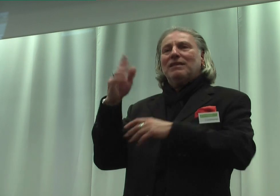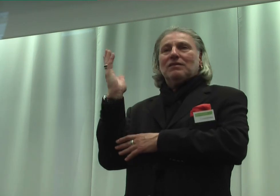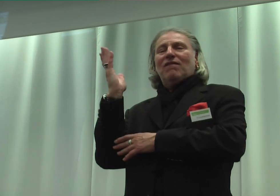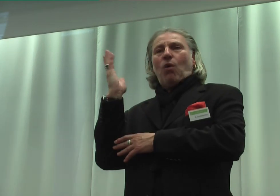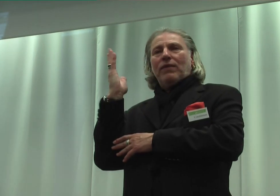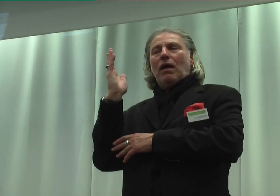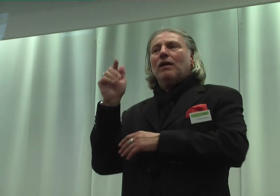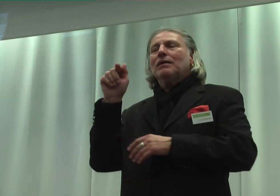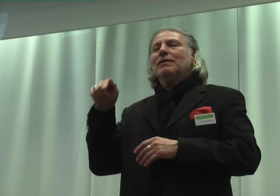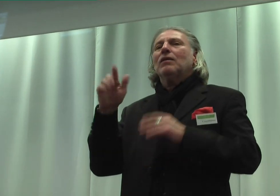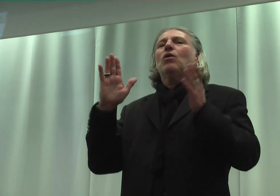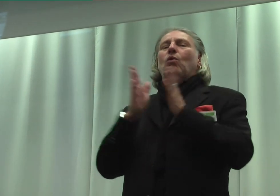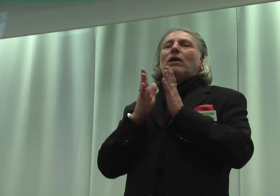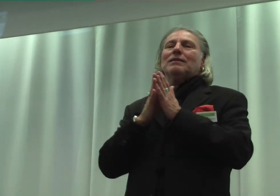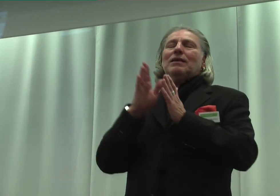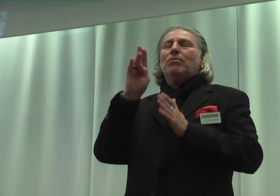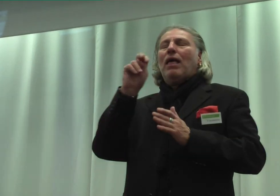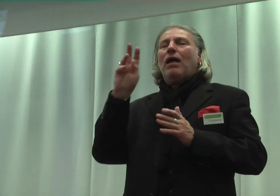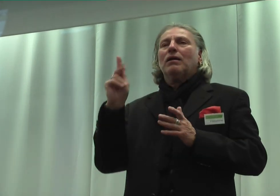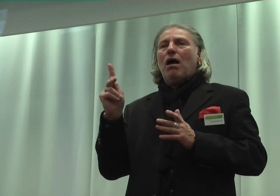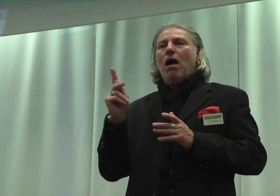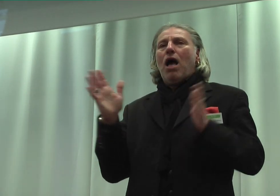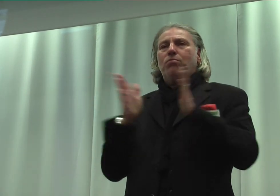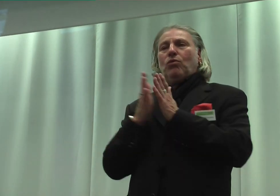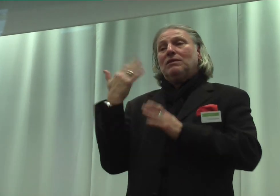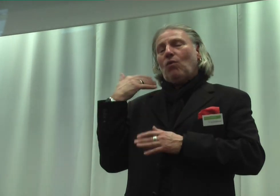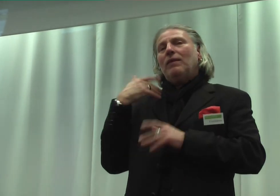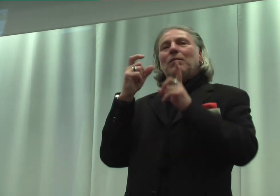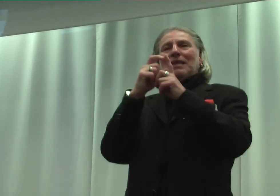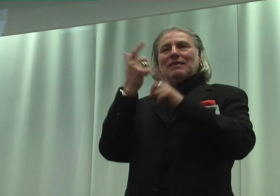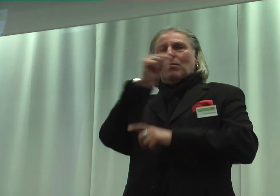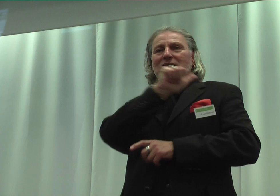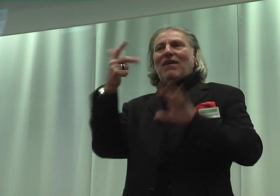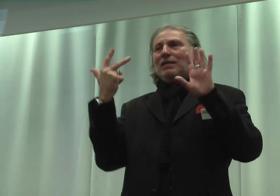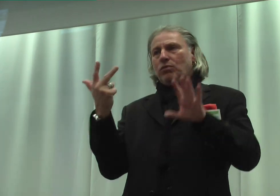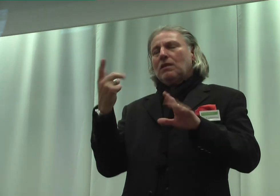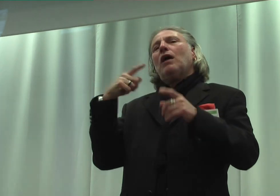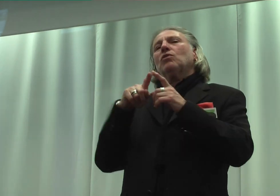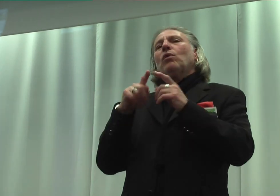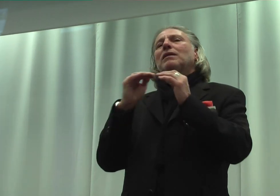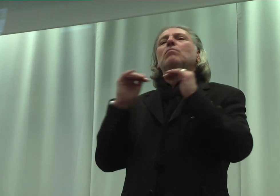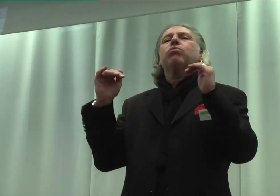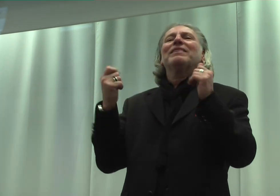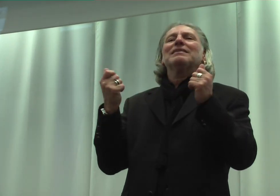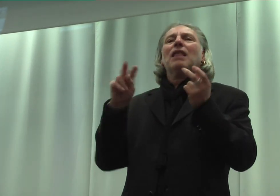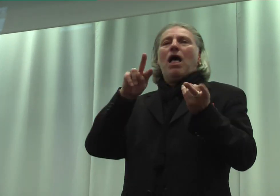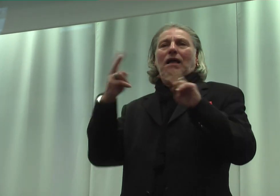BRK abklüften, wurde im Dezember 2008 durch den Bundestag qualifiziert und im März